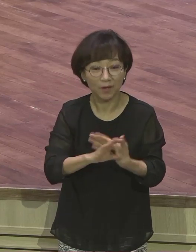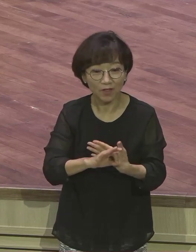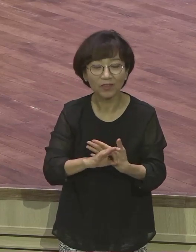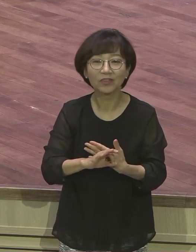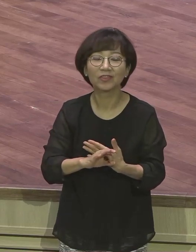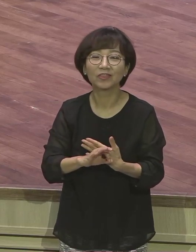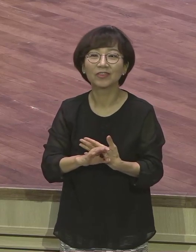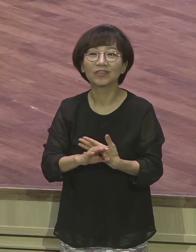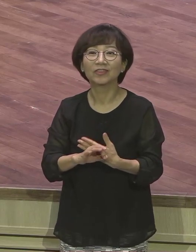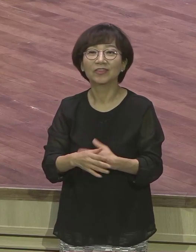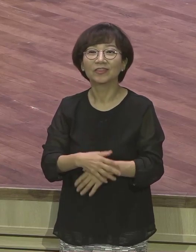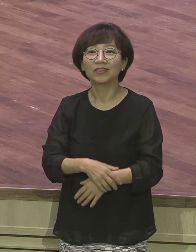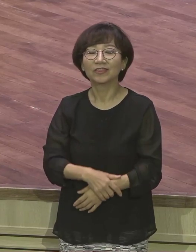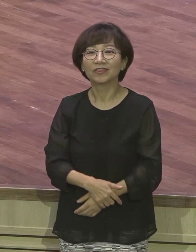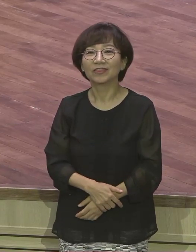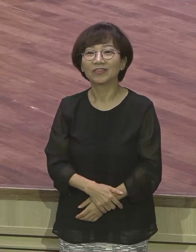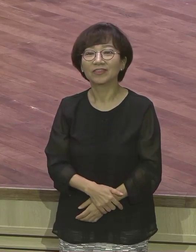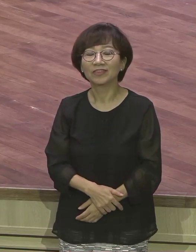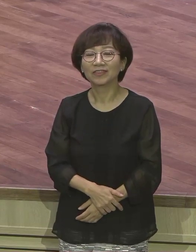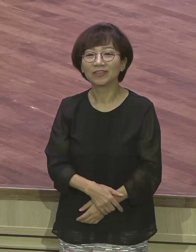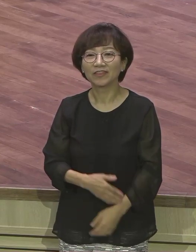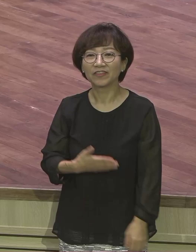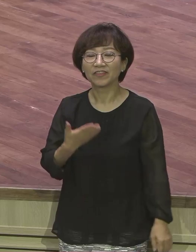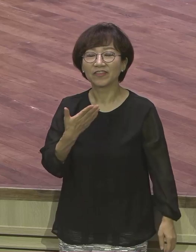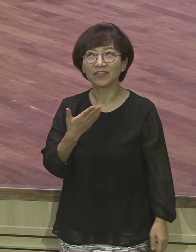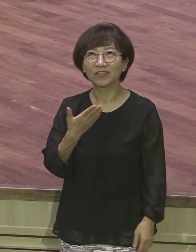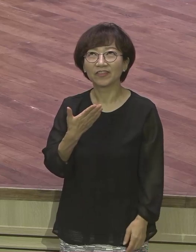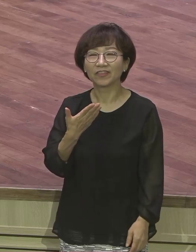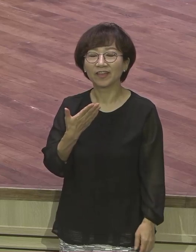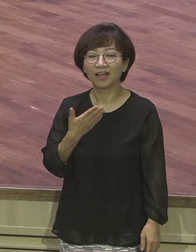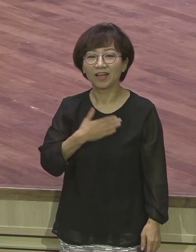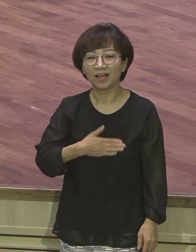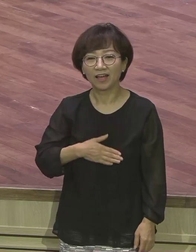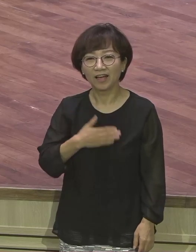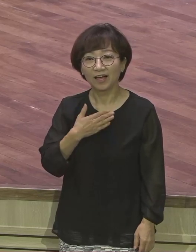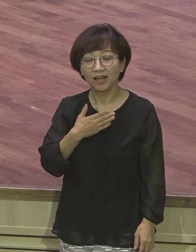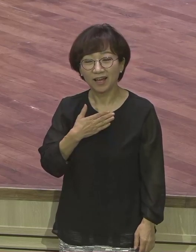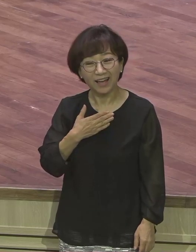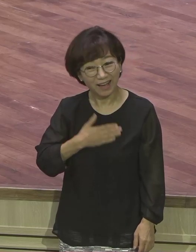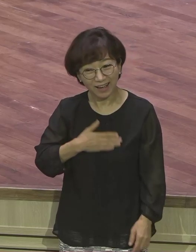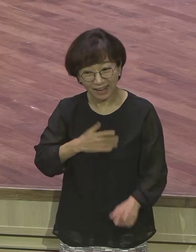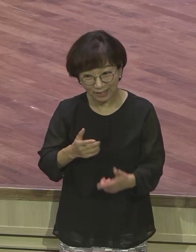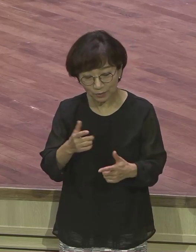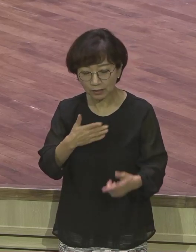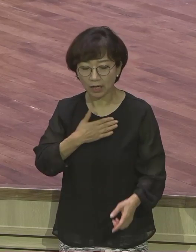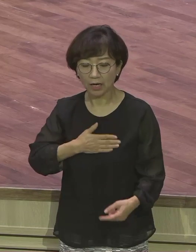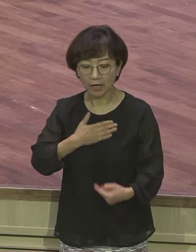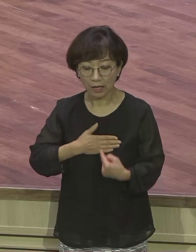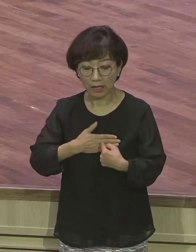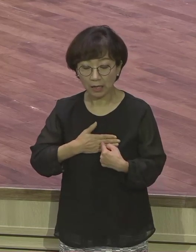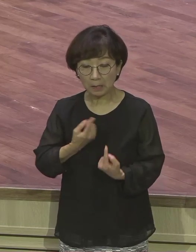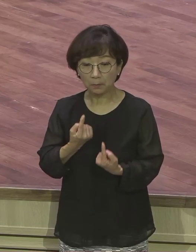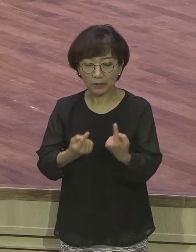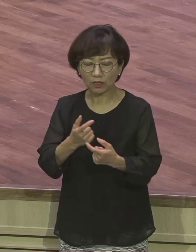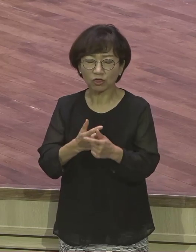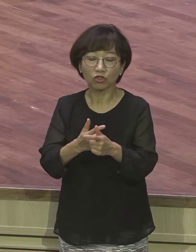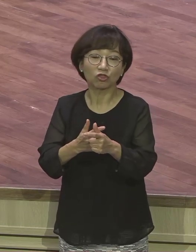안다가 안다가 안 돼요. 그건 귀신도 더 잘 알아요. 안다가 안 해요. 완전히 성령이 각인 불이 체질을